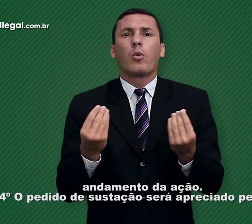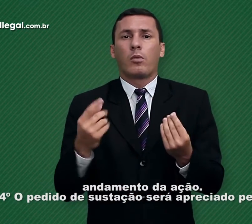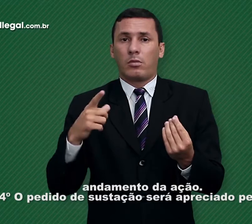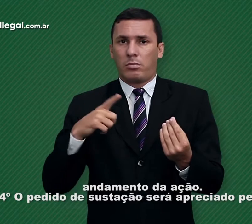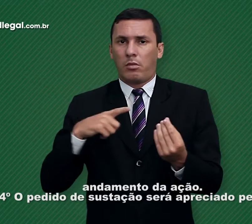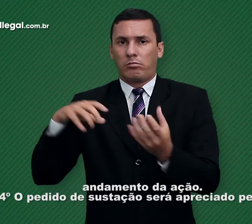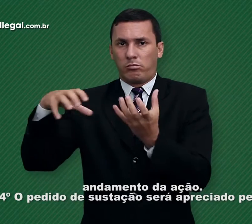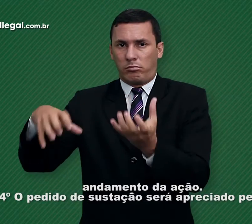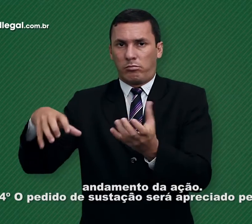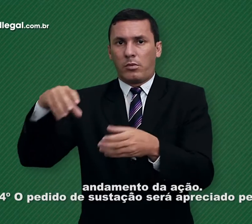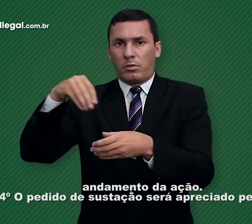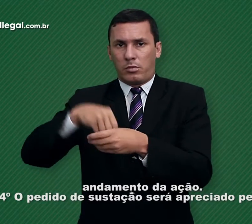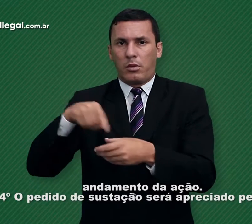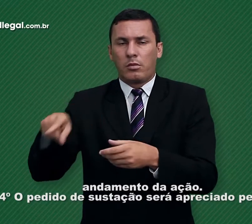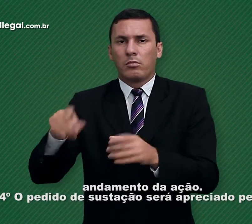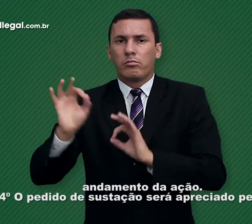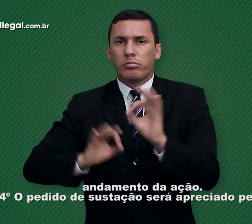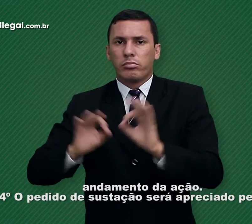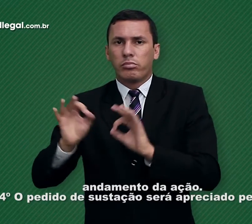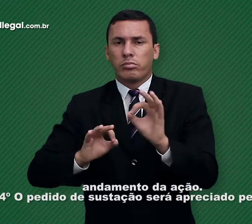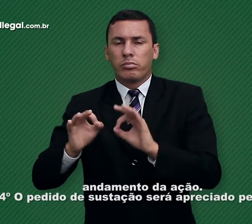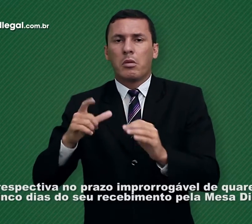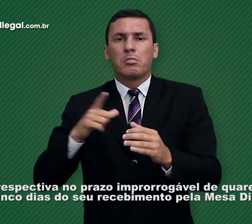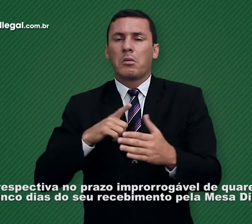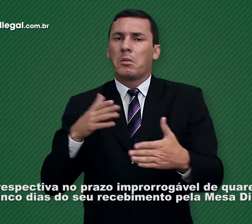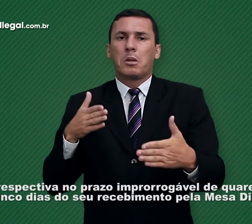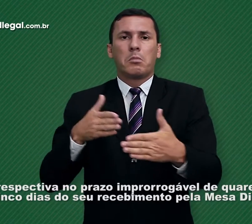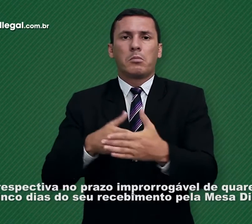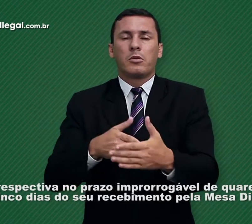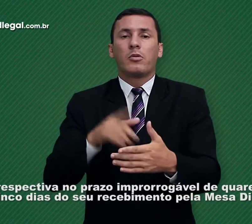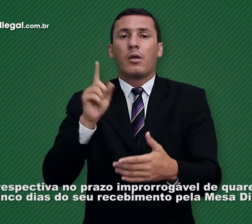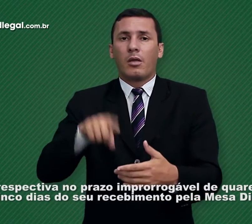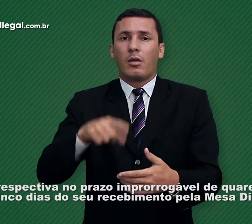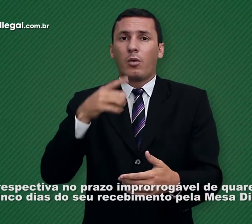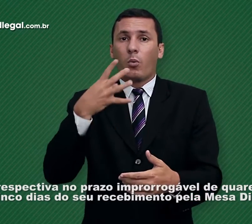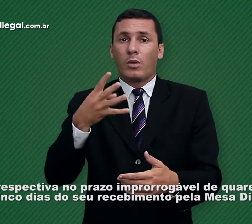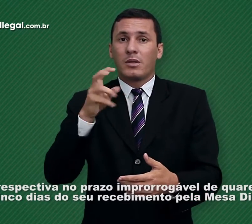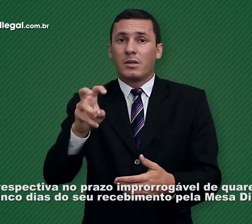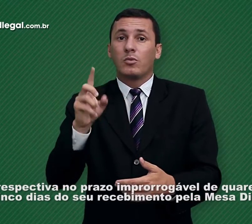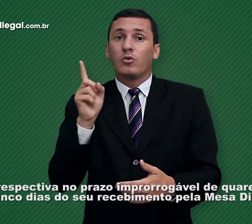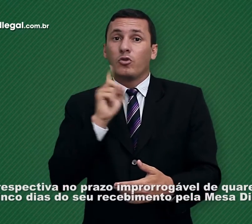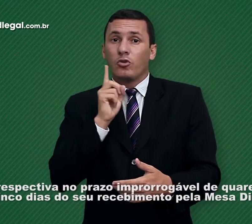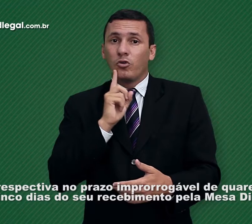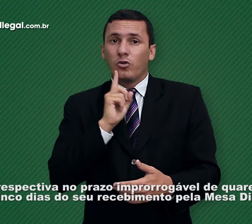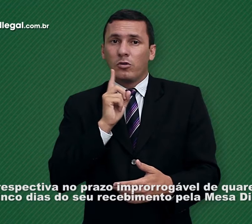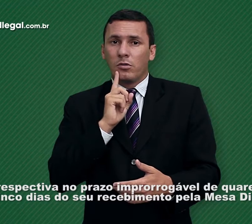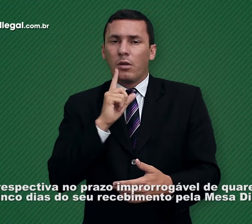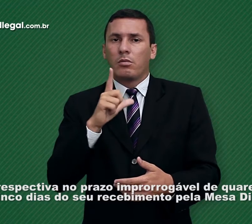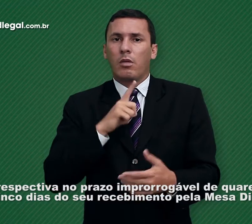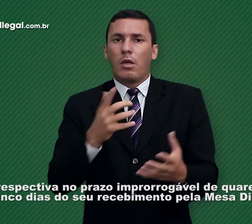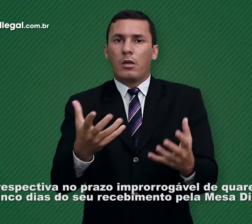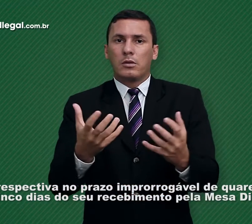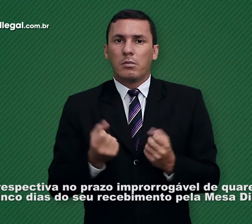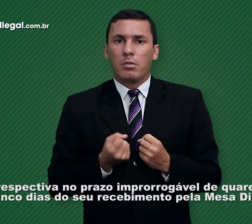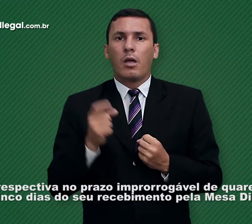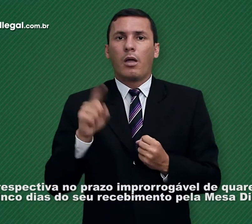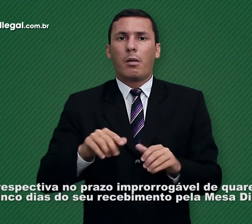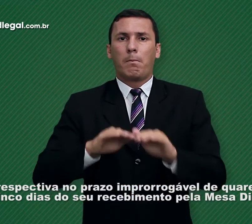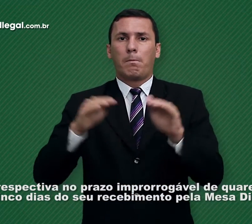de sustação será apreciado pela casa respectiva. No prazo improrrogável de 45 dias